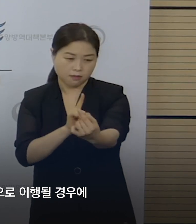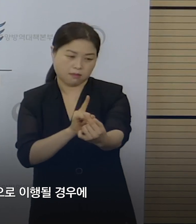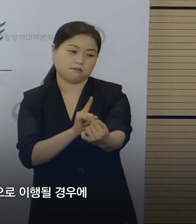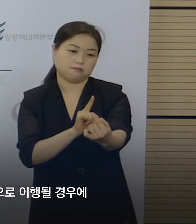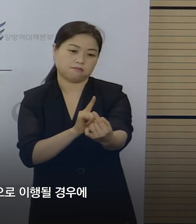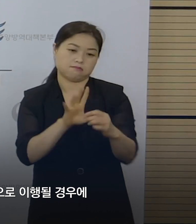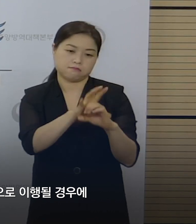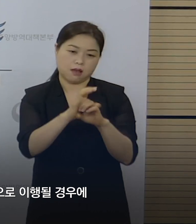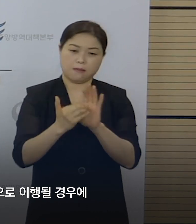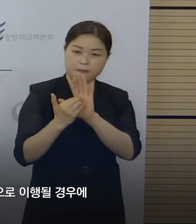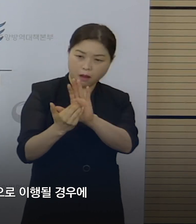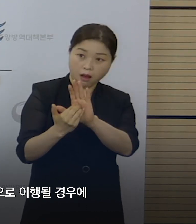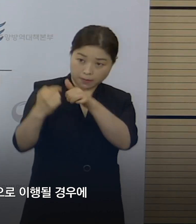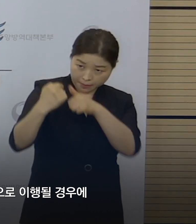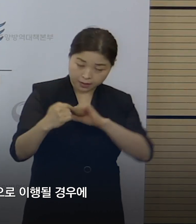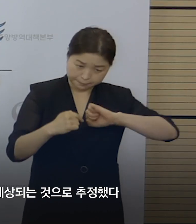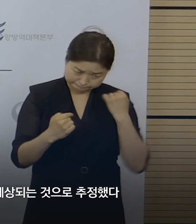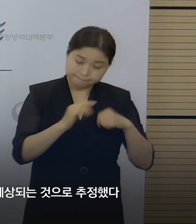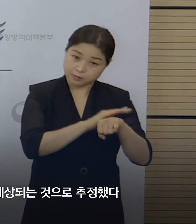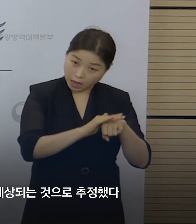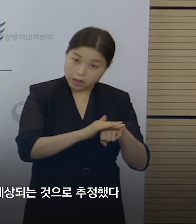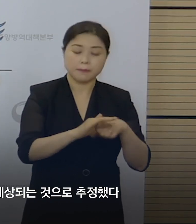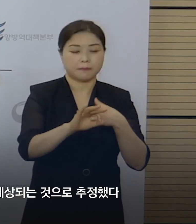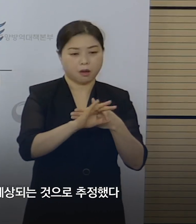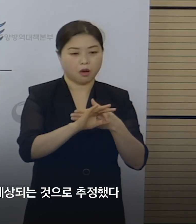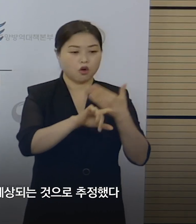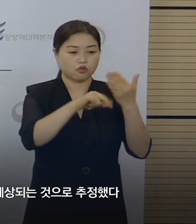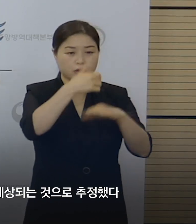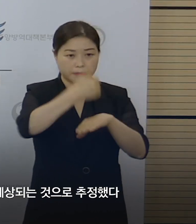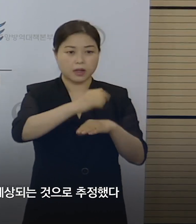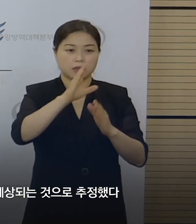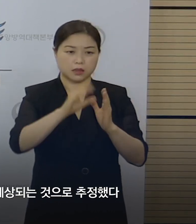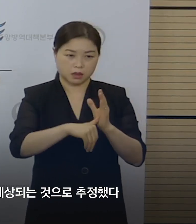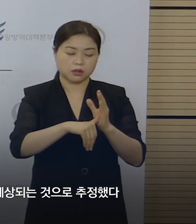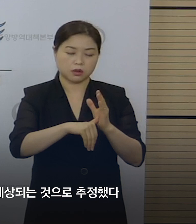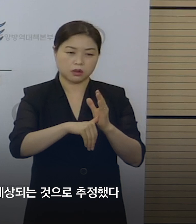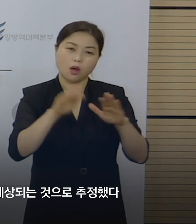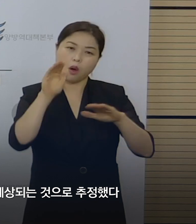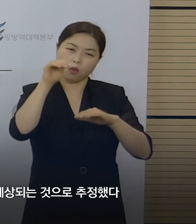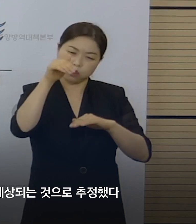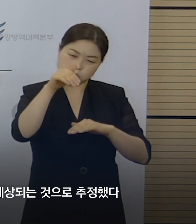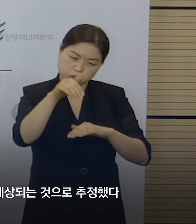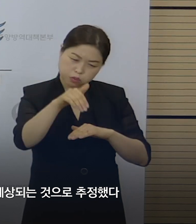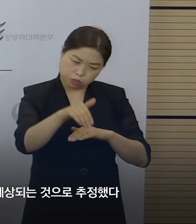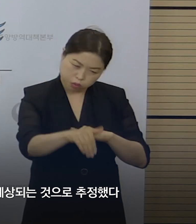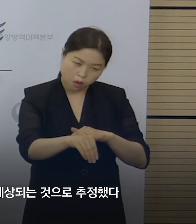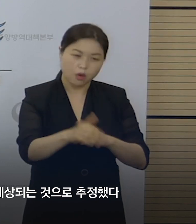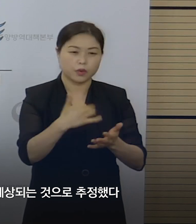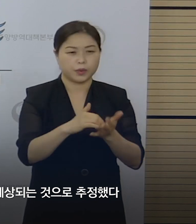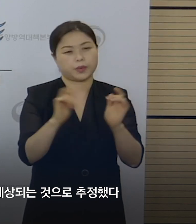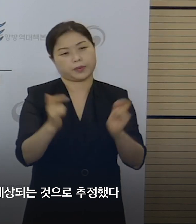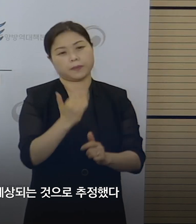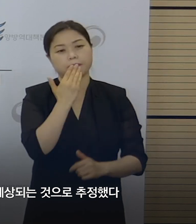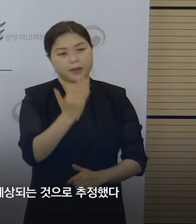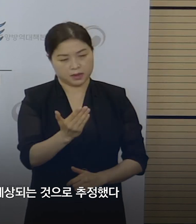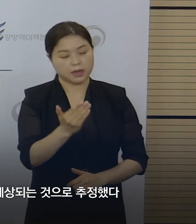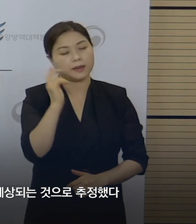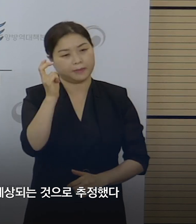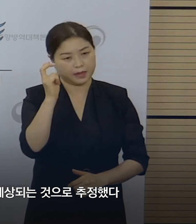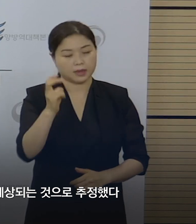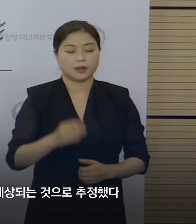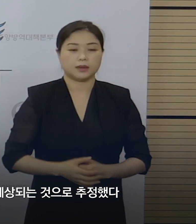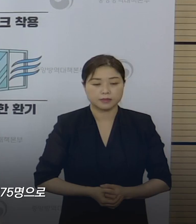적극적으로 이행될 경우에 9월 말에는 훨씬 더 낮은 수준으로 감소가 예상되는 걸로 추정을